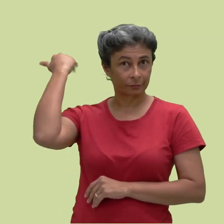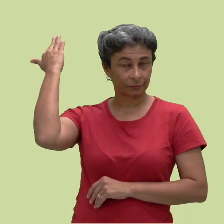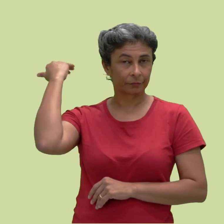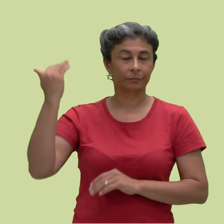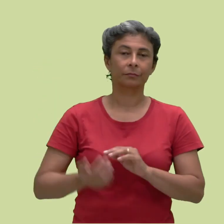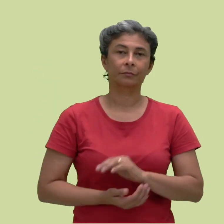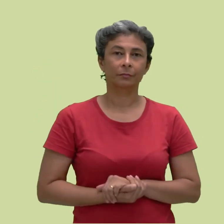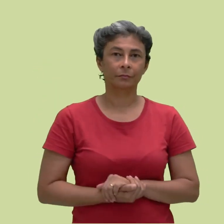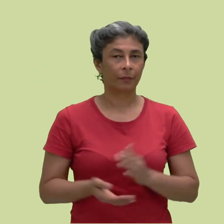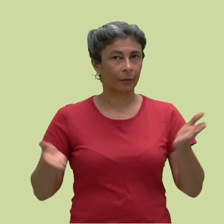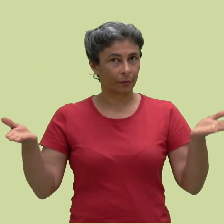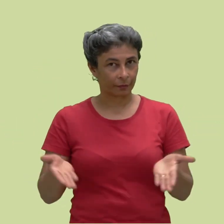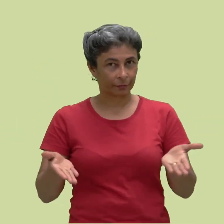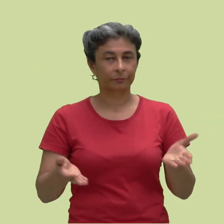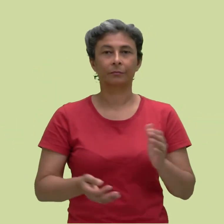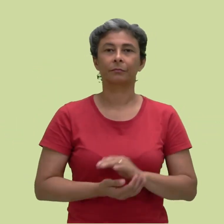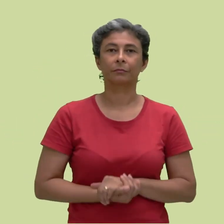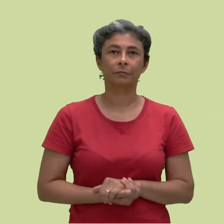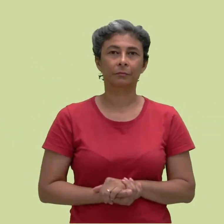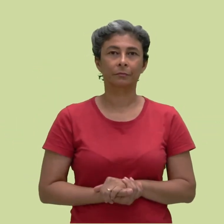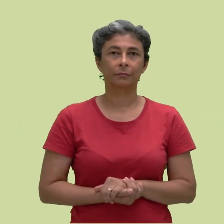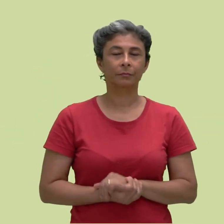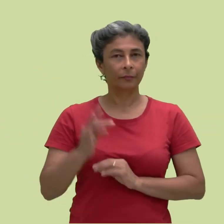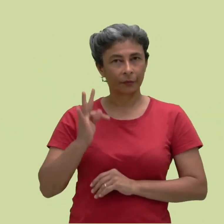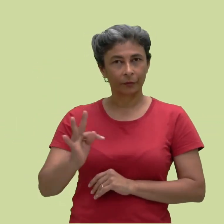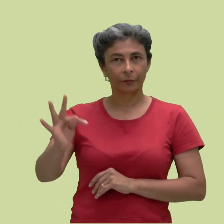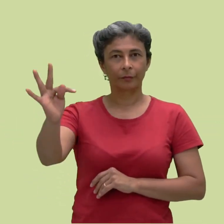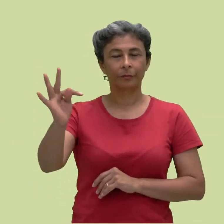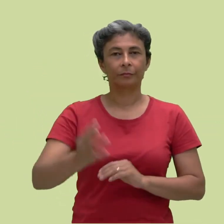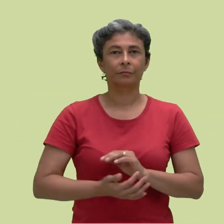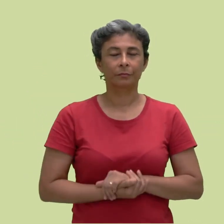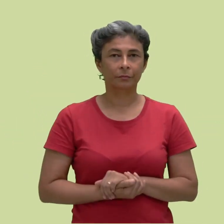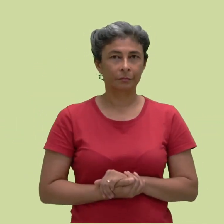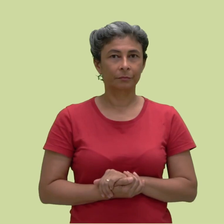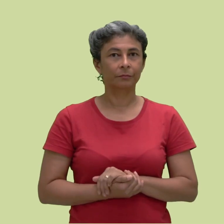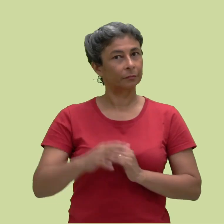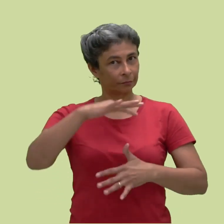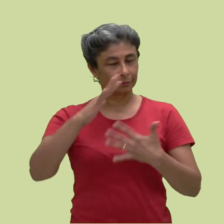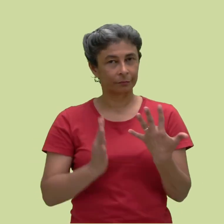Passado, presente e futuro em libras.